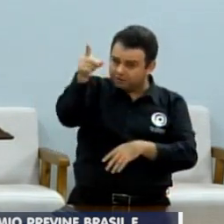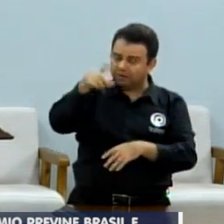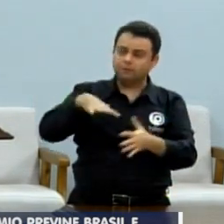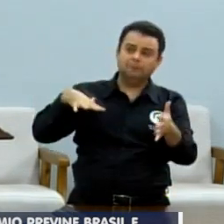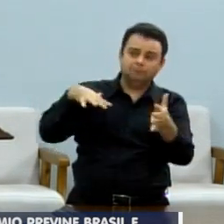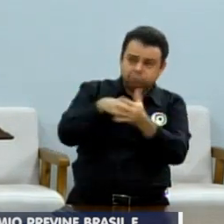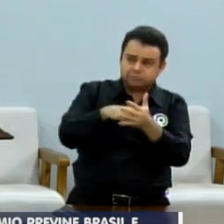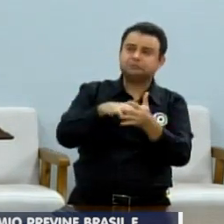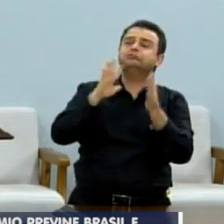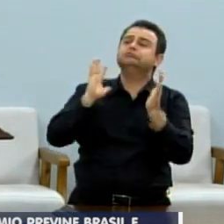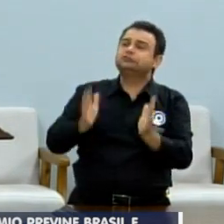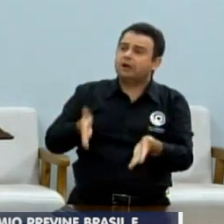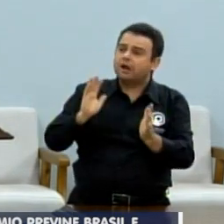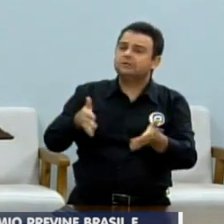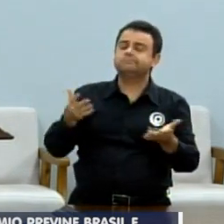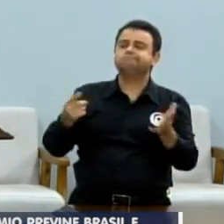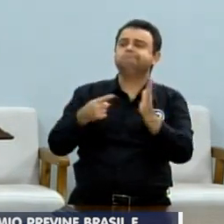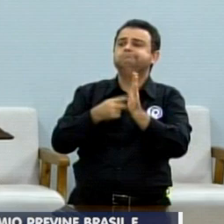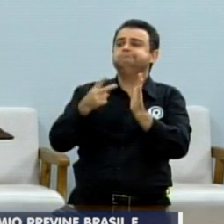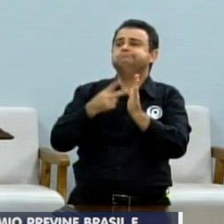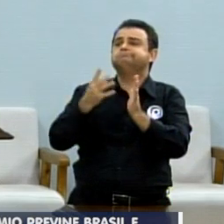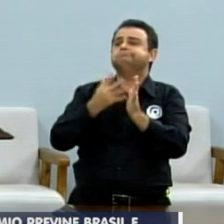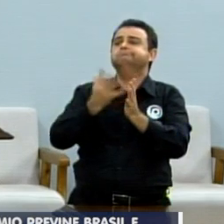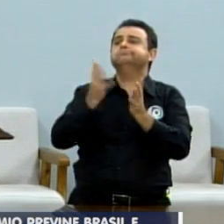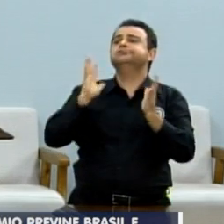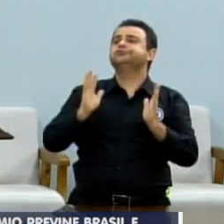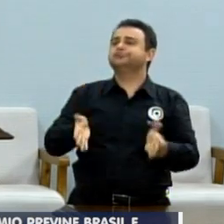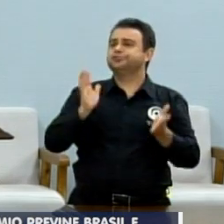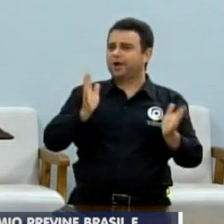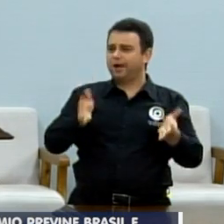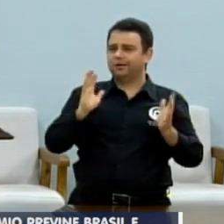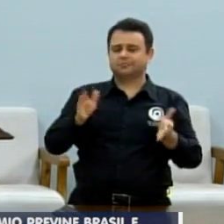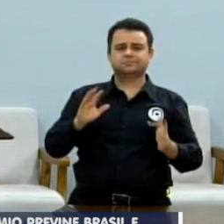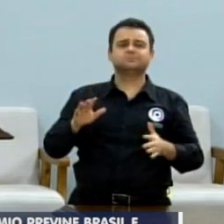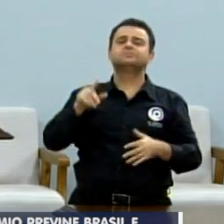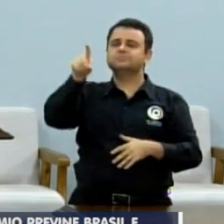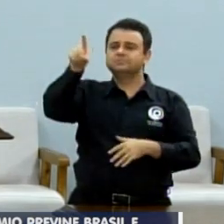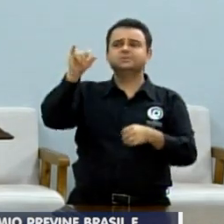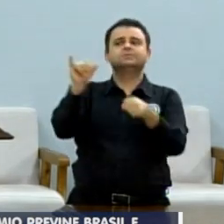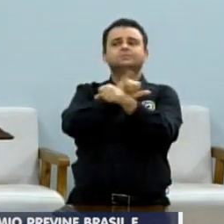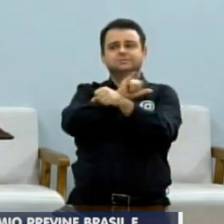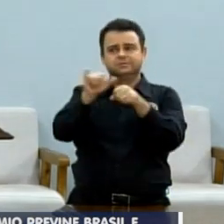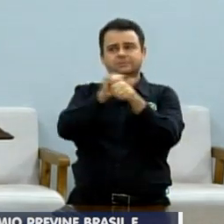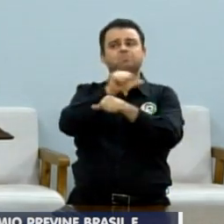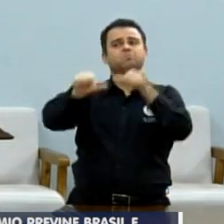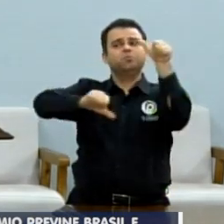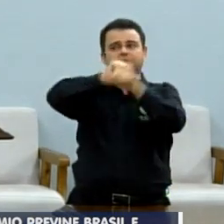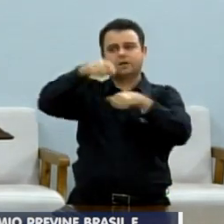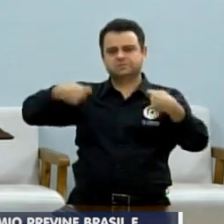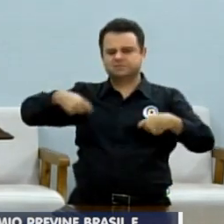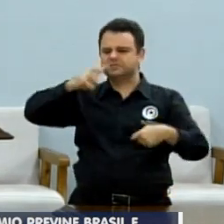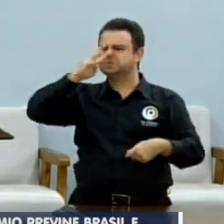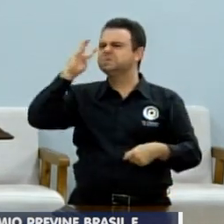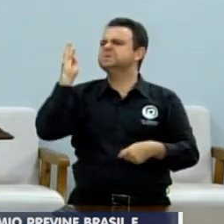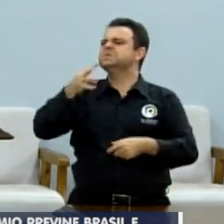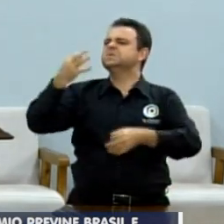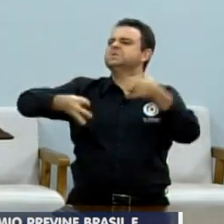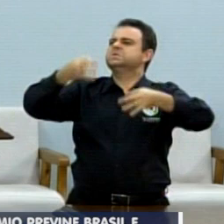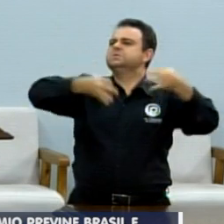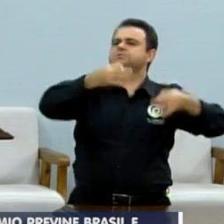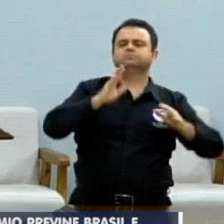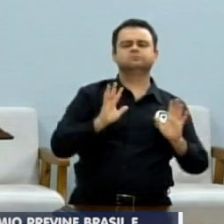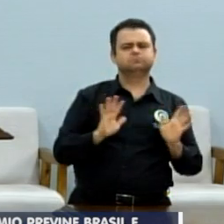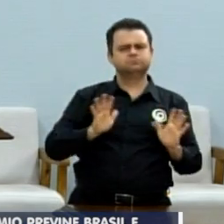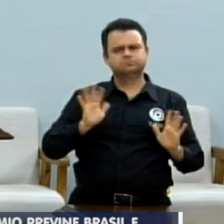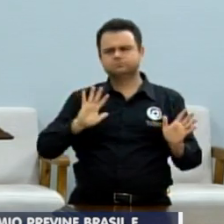Porque, nos tempos para cá, está acontecendo, Pedro Roberto, muitos acidentes. Repito, não quero julgar. Mas a